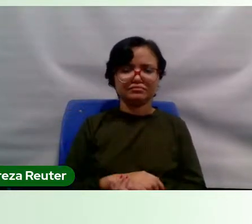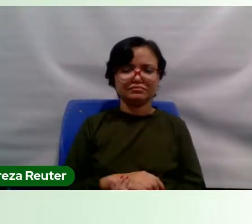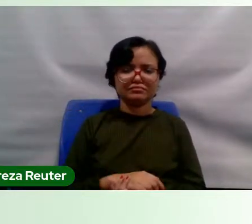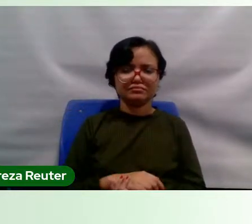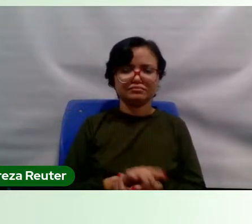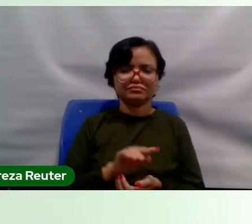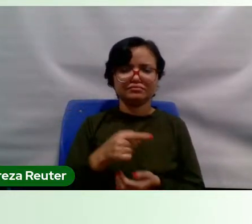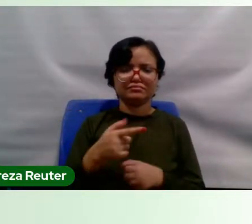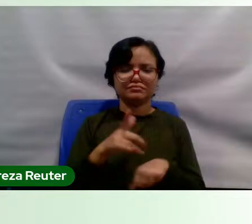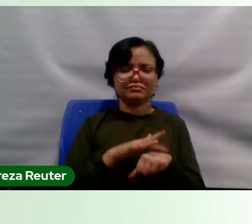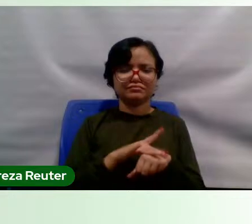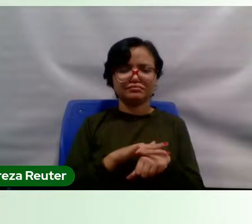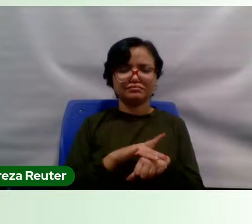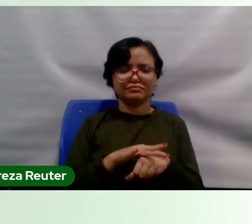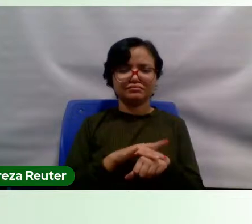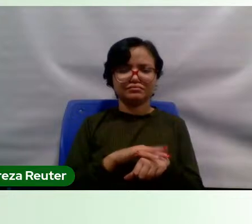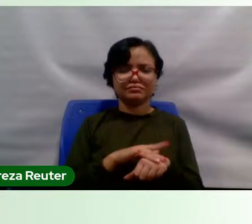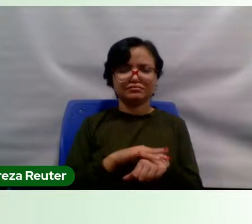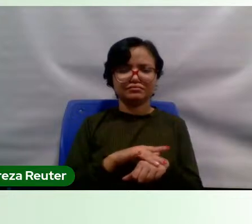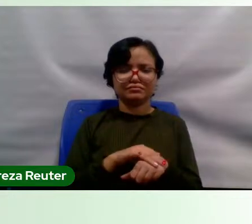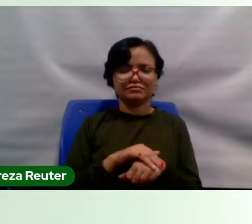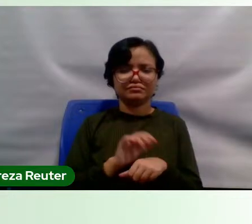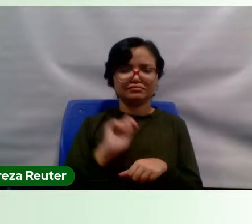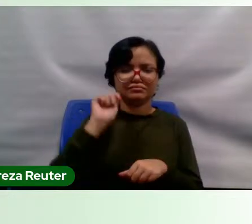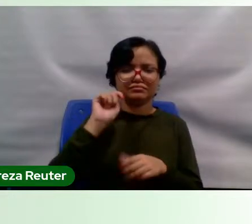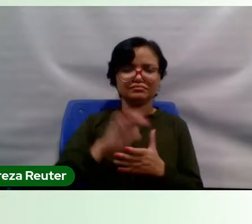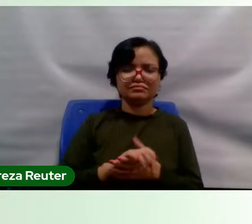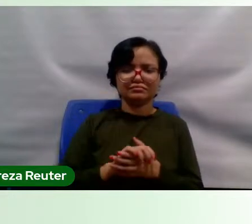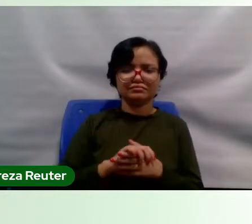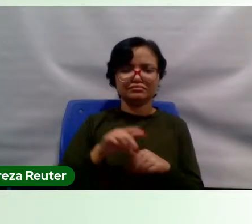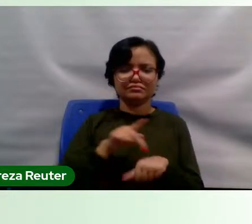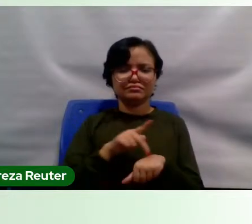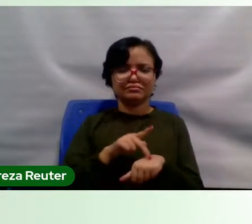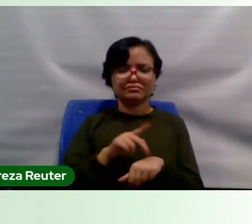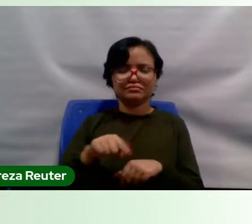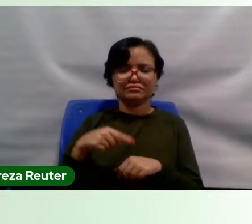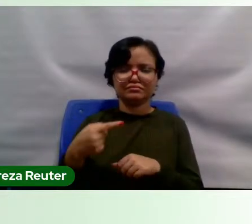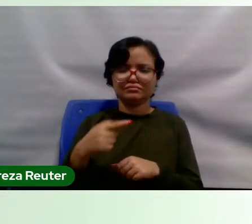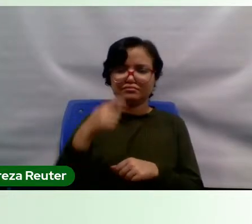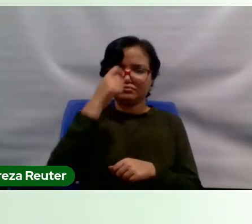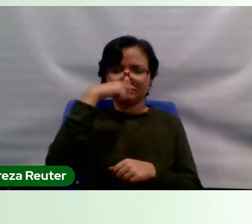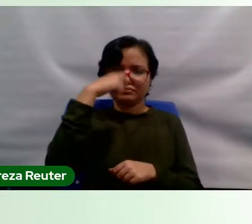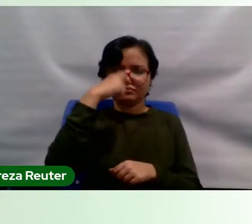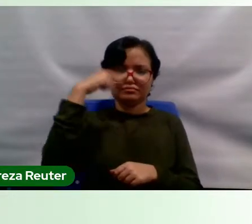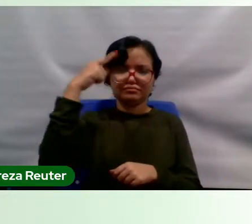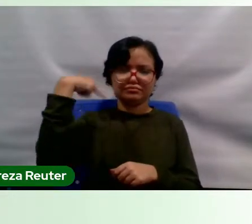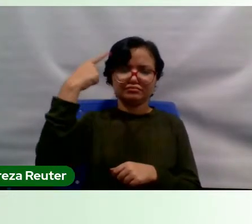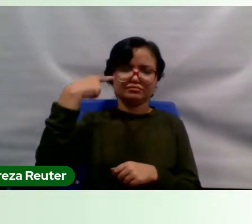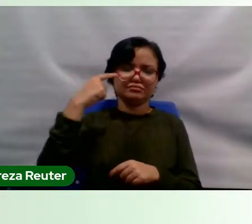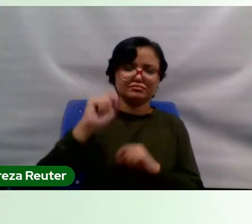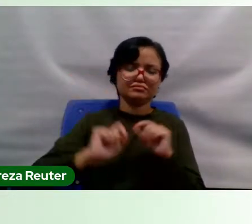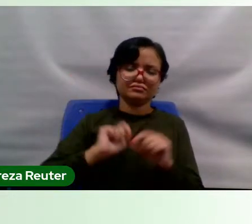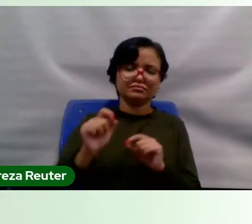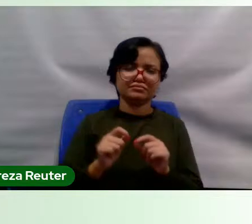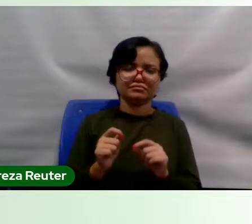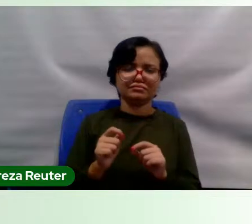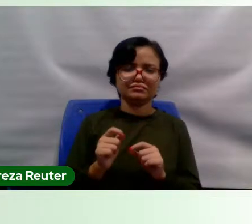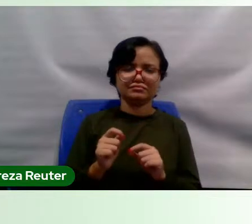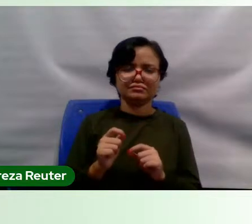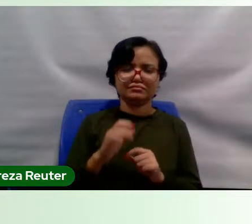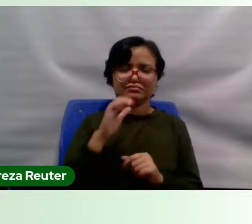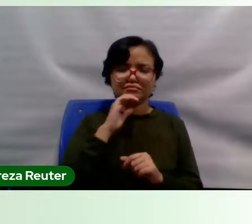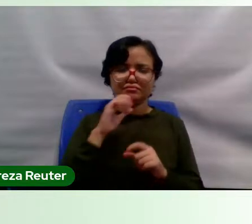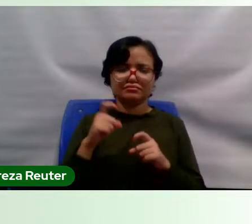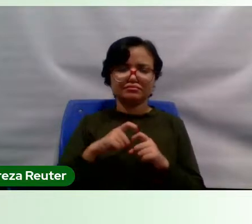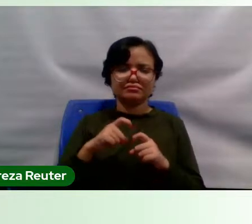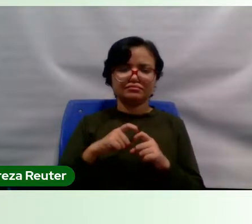1918, a gripe espanhola, o que o saber médico estava nos dizendo. E o saber médico